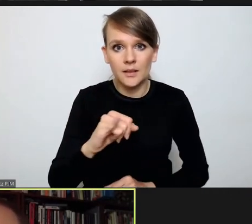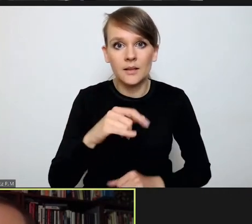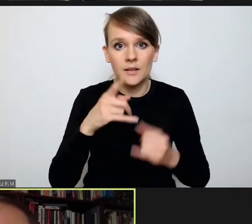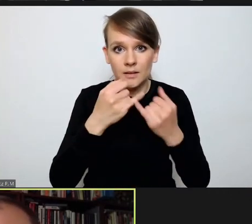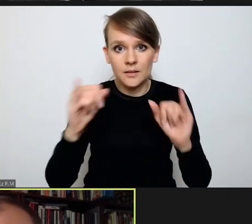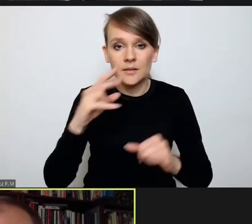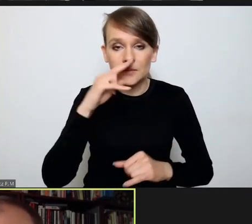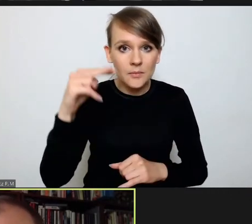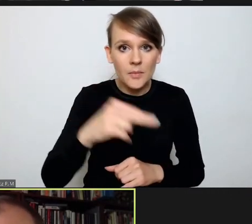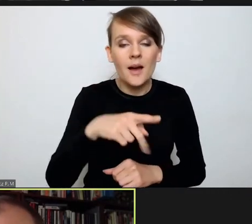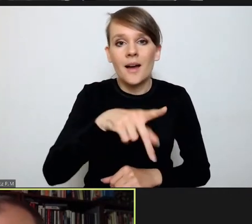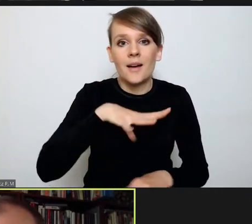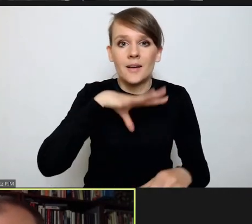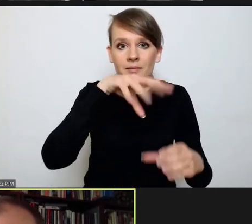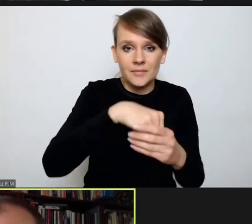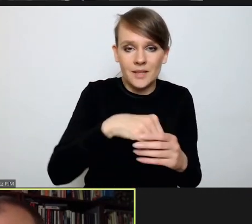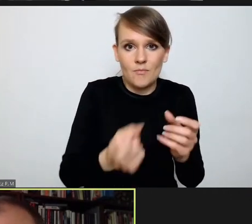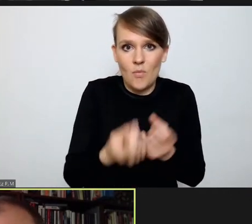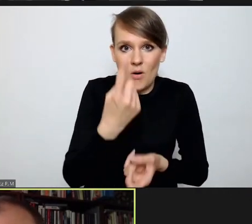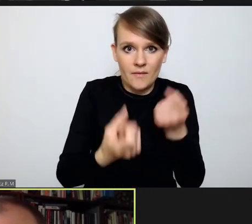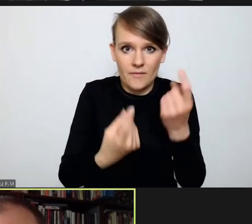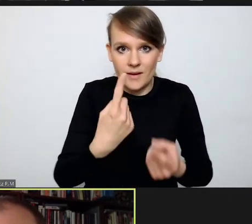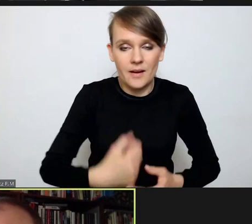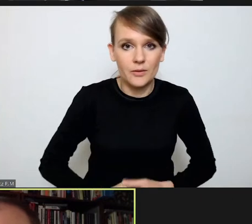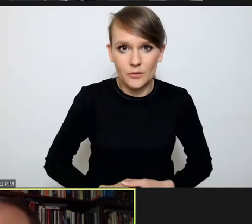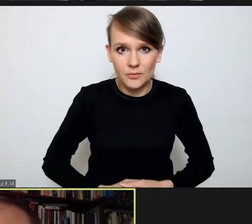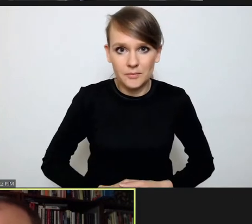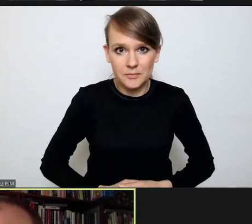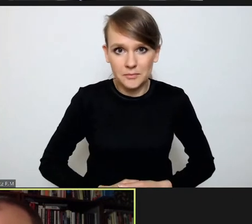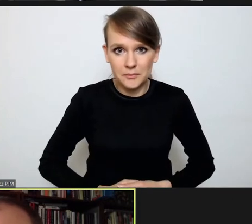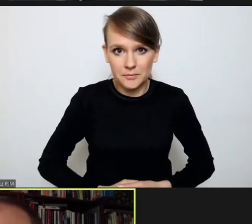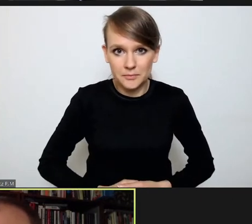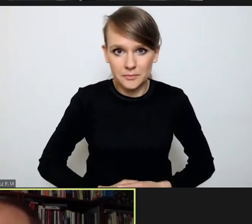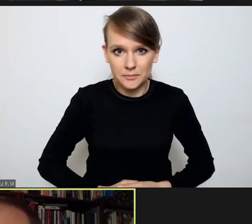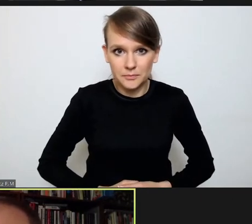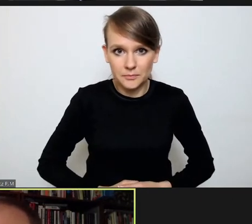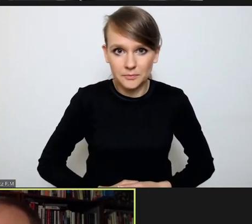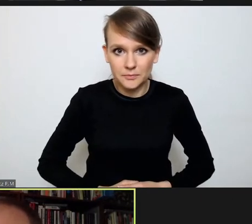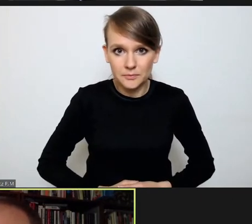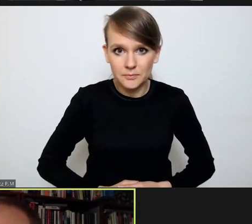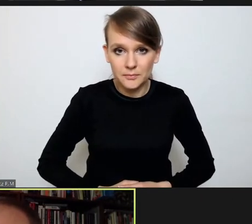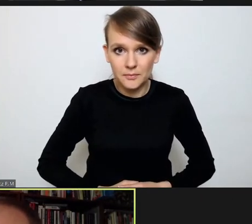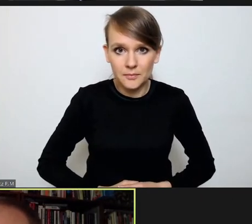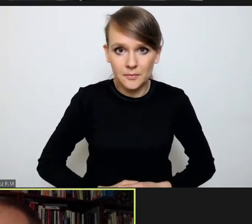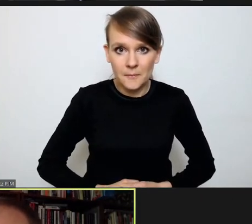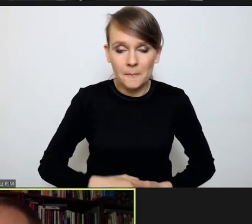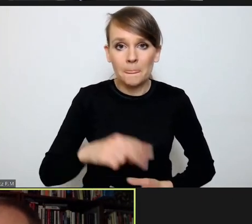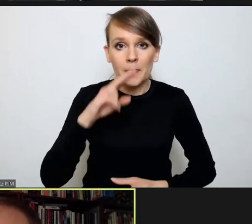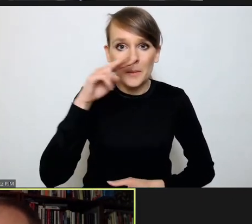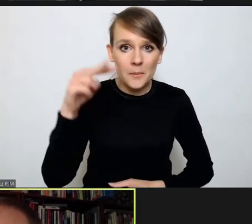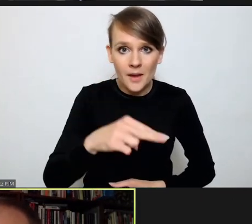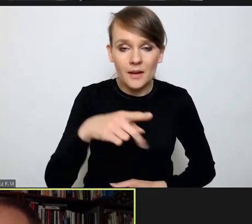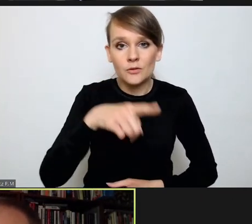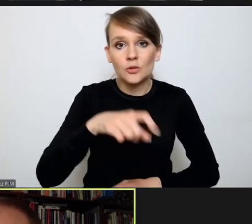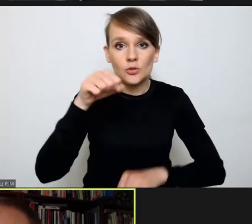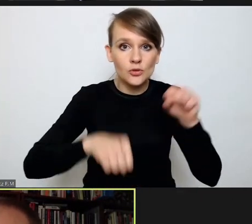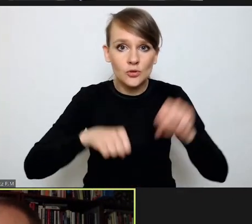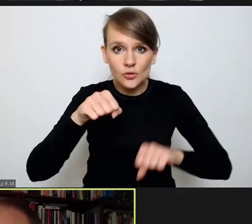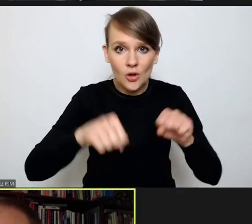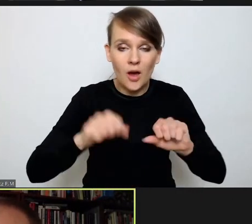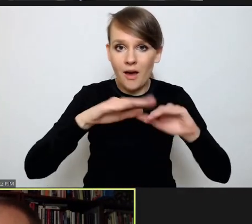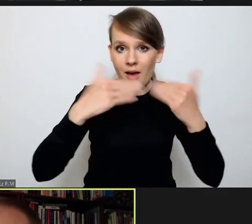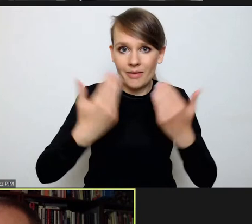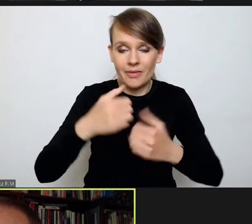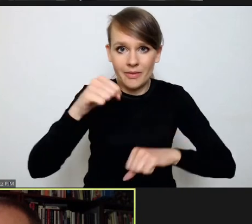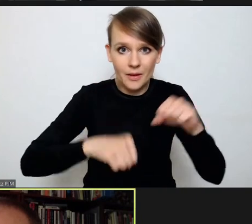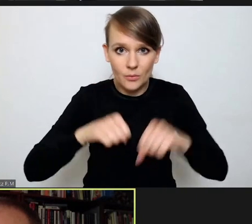u nas się pojawiają, bo perspektywa funkcjonowania sądów i trybunatów.